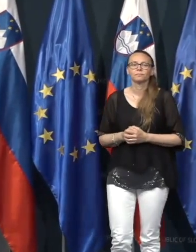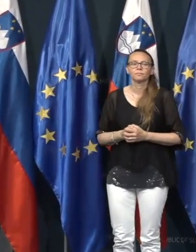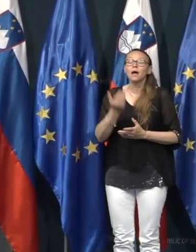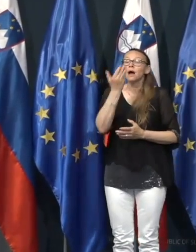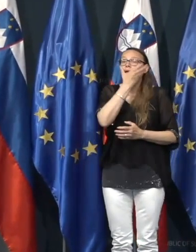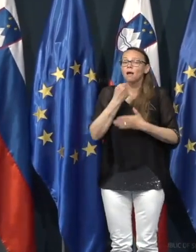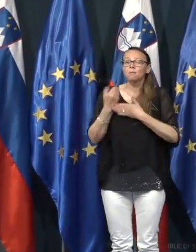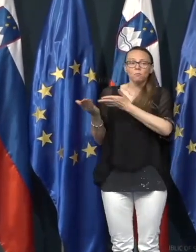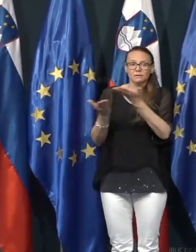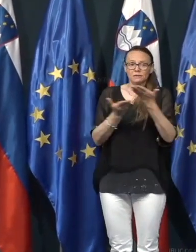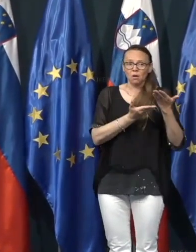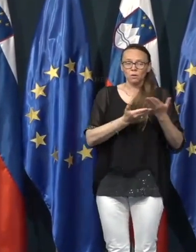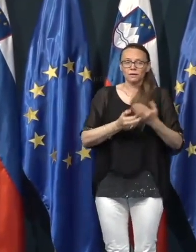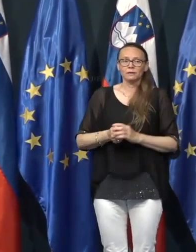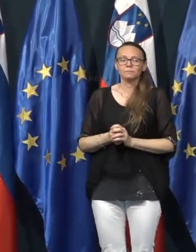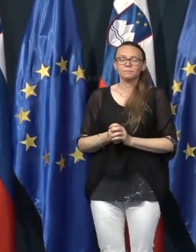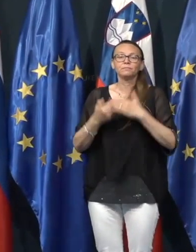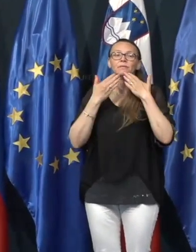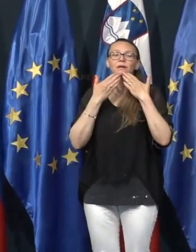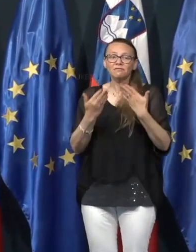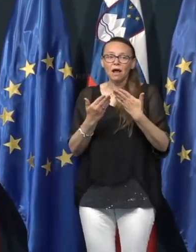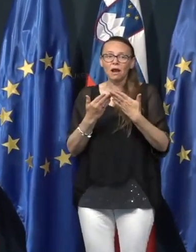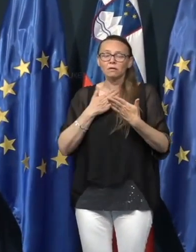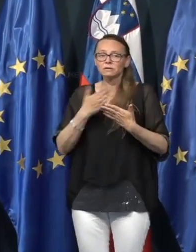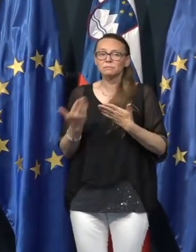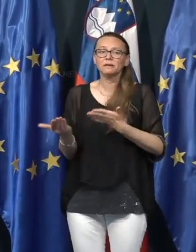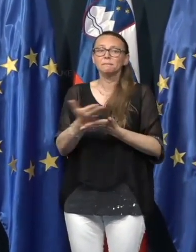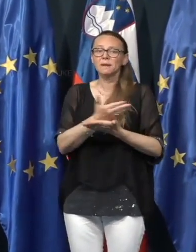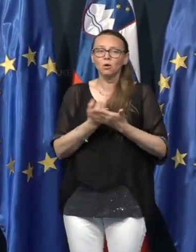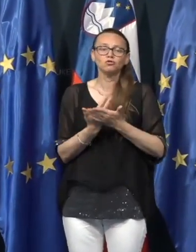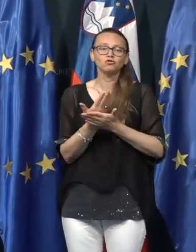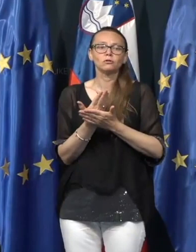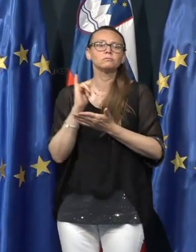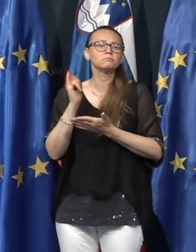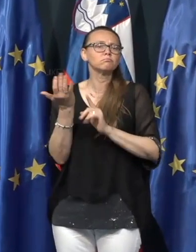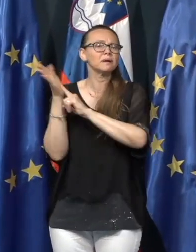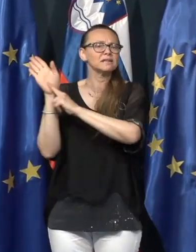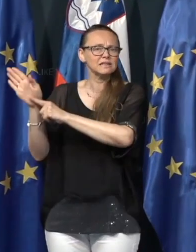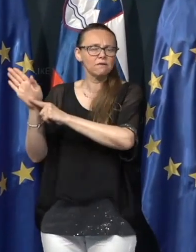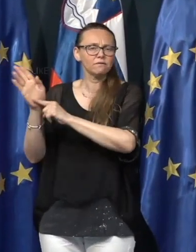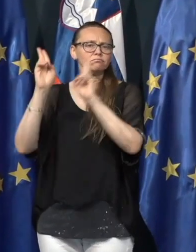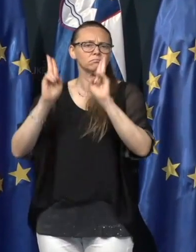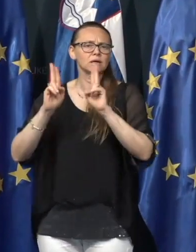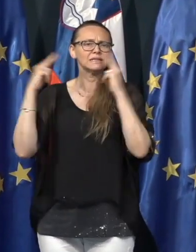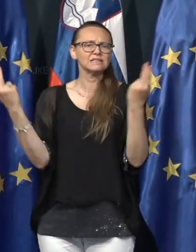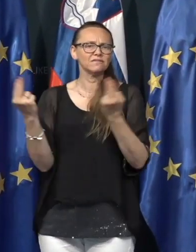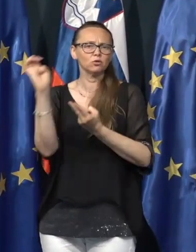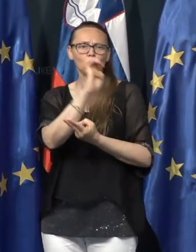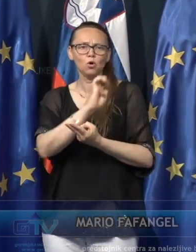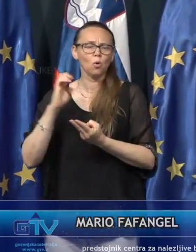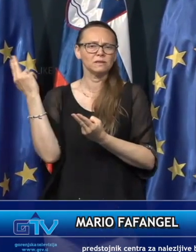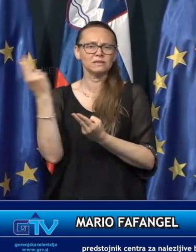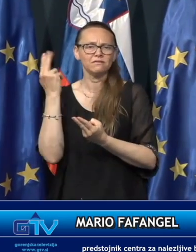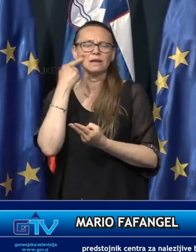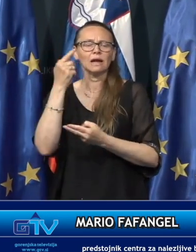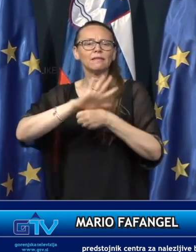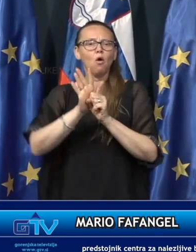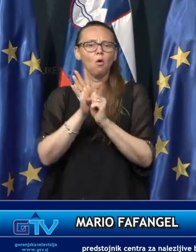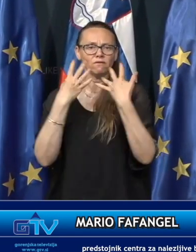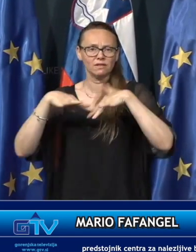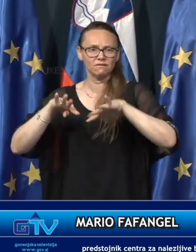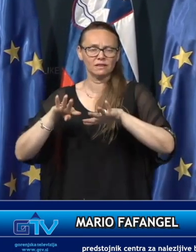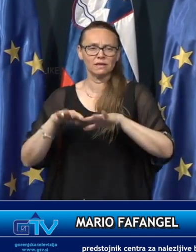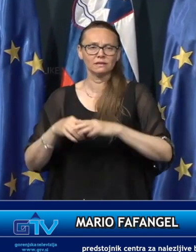Lepo pozdravljeni. Hvala ponovno za priložnost, da predstavim stanje v svetu, Evropi in Sloveniji, glede COVID-19.